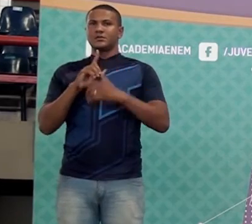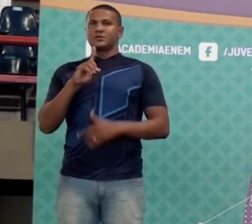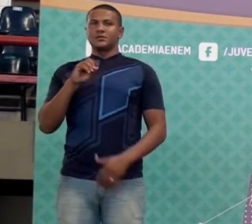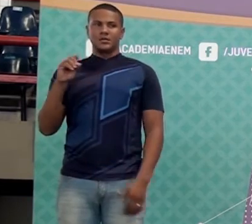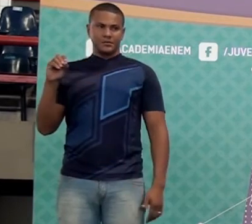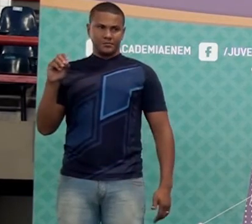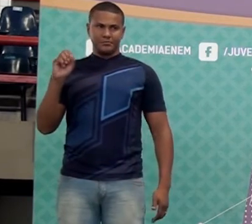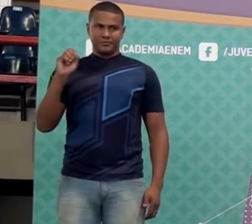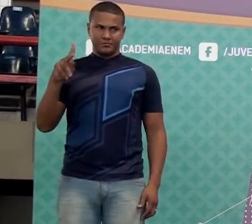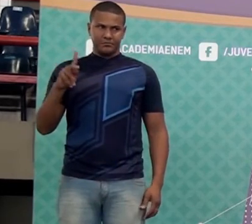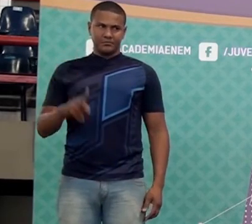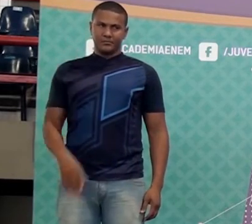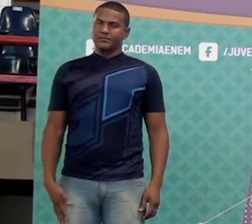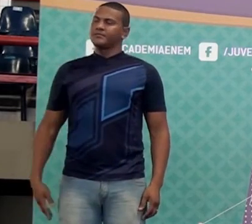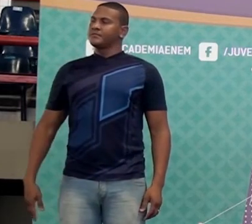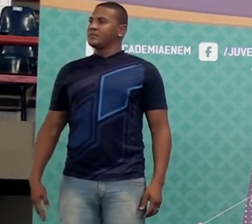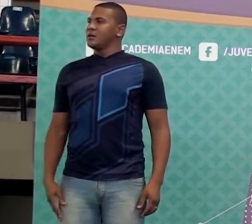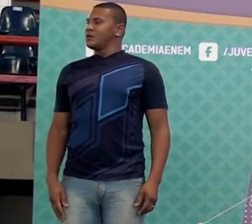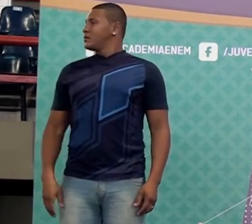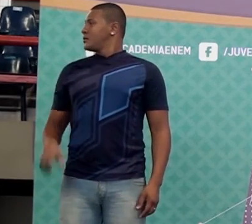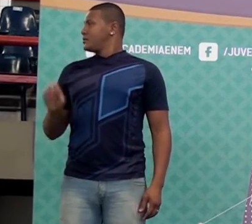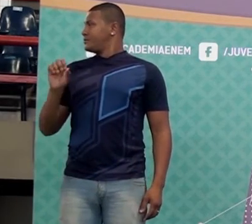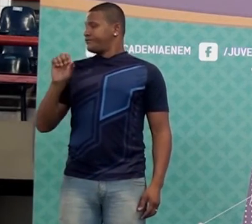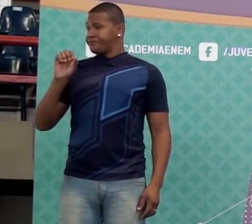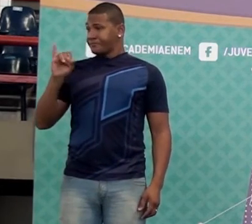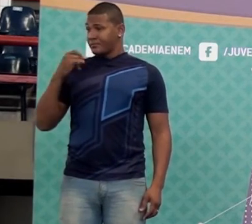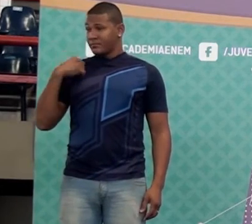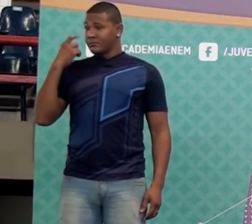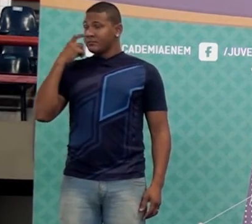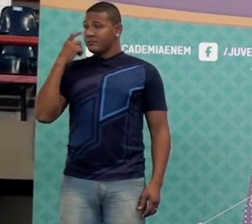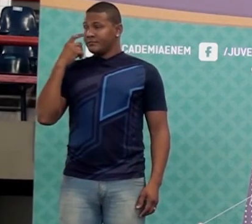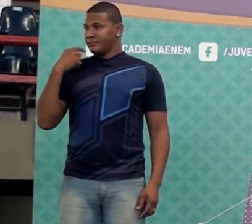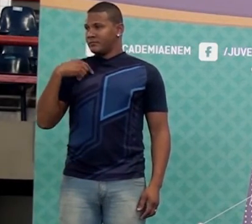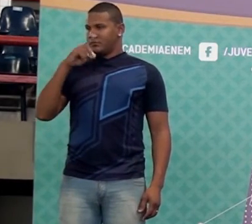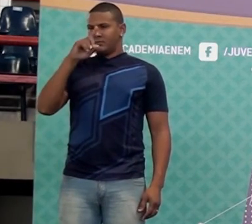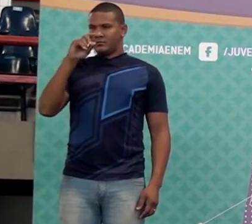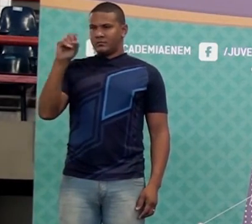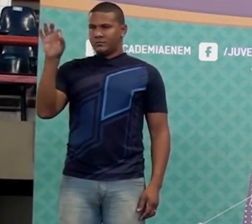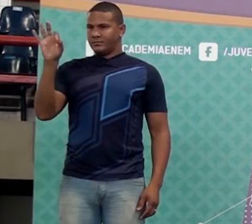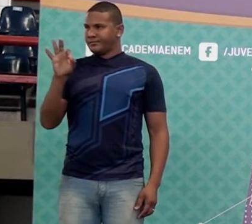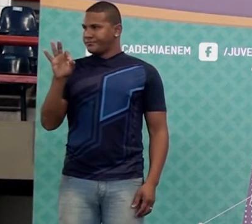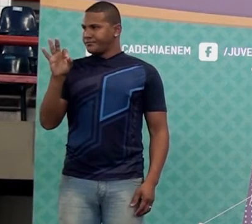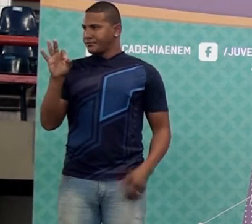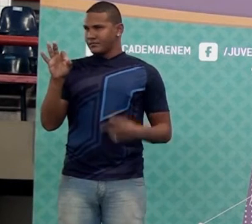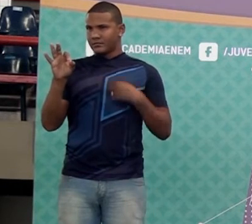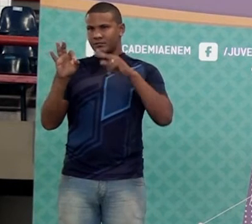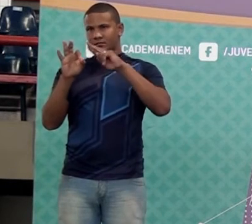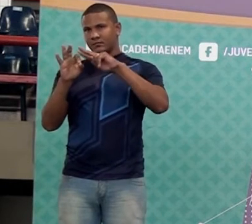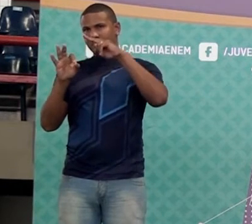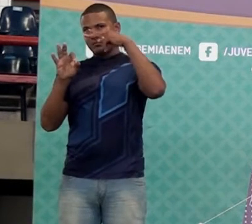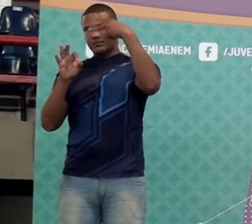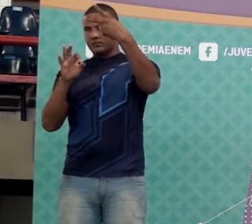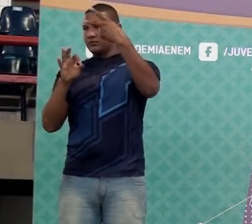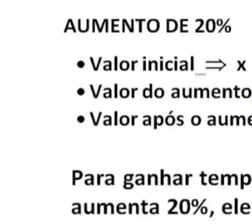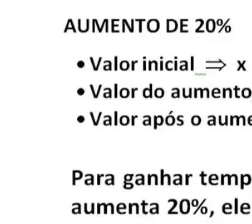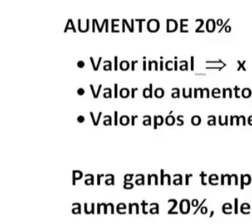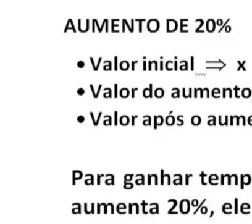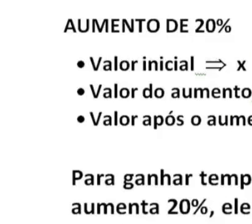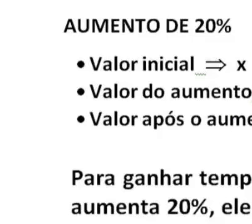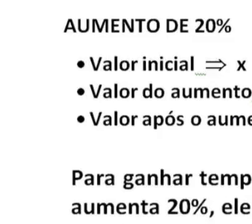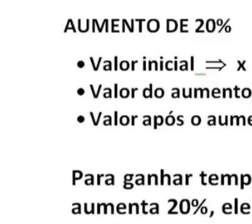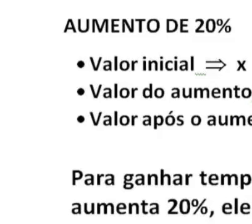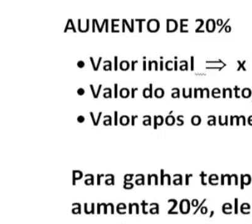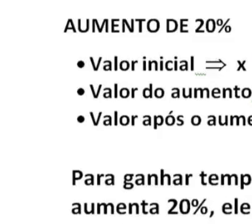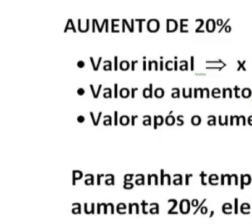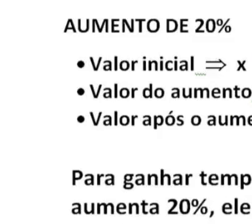se o valor que eu tenho é cem por cento, e ele vai aumentar vinte por cento, quanto é cem por cento mais vinte